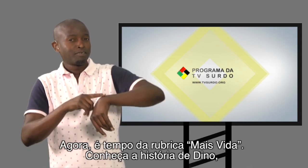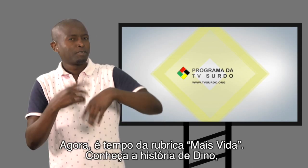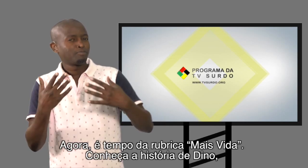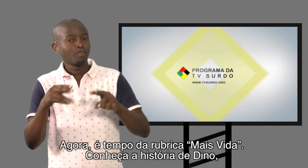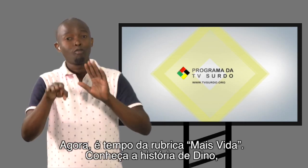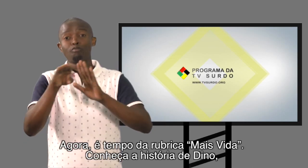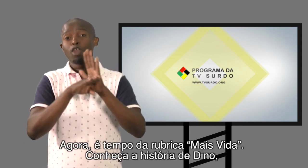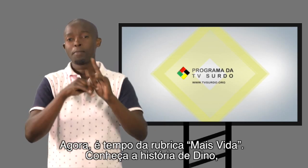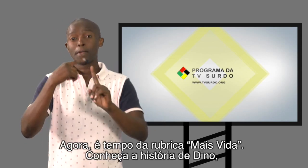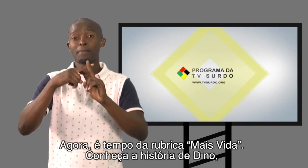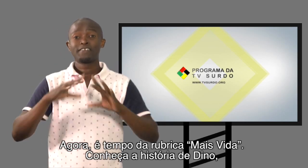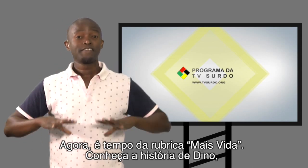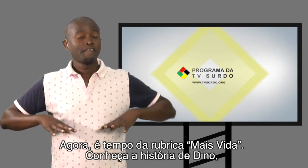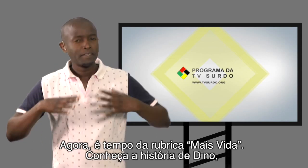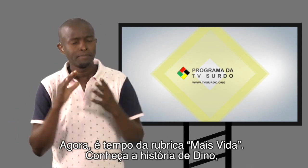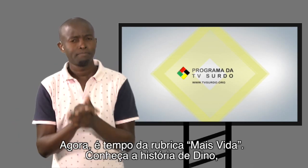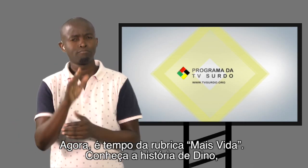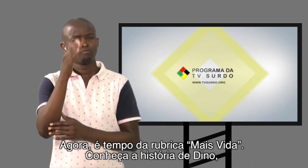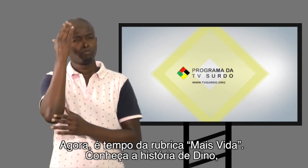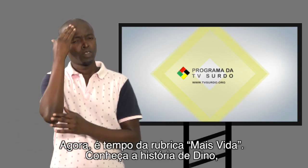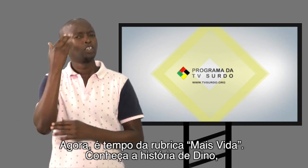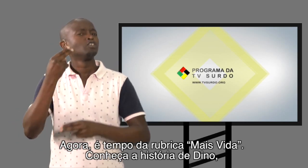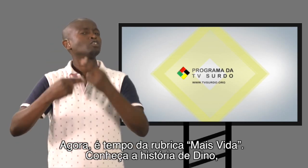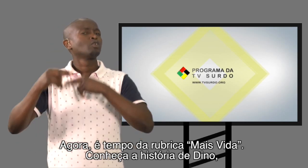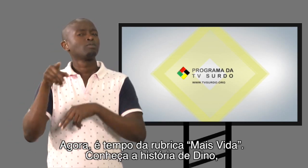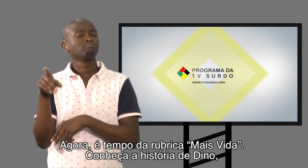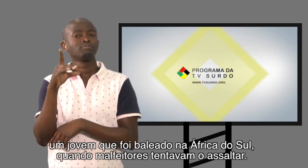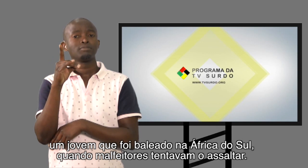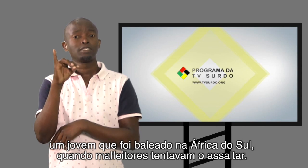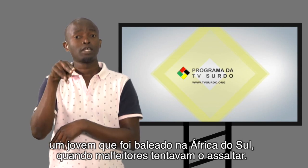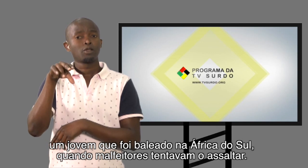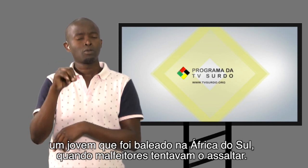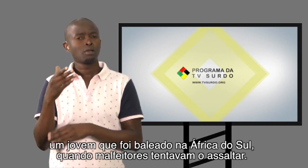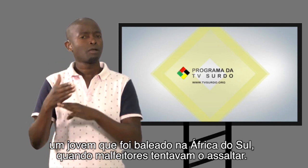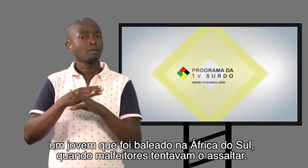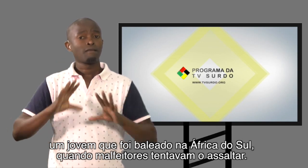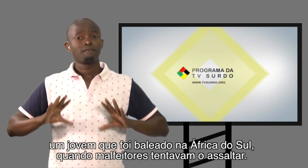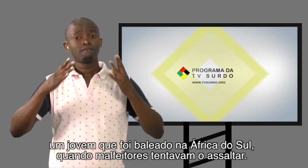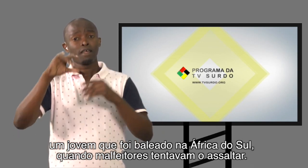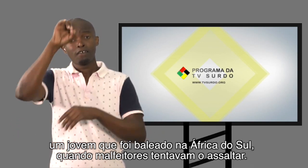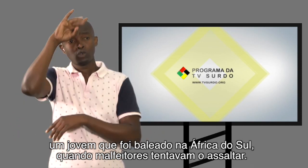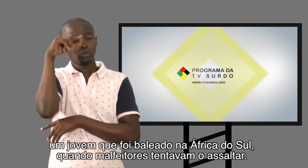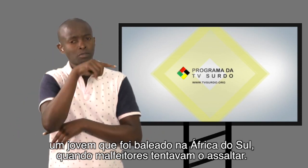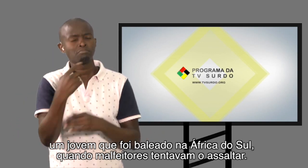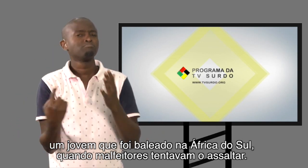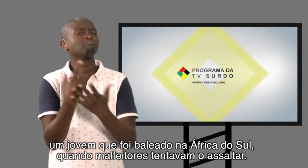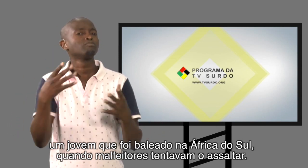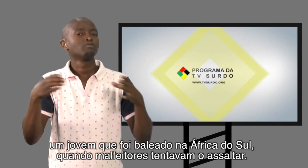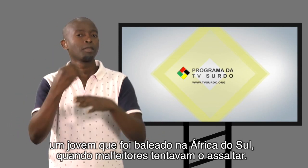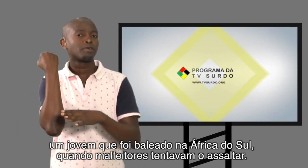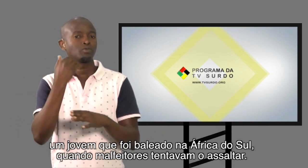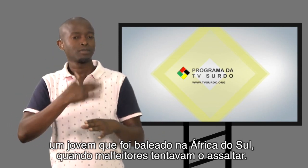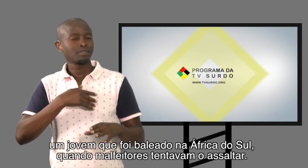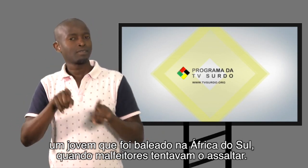agora é tempo da rubrica Mais Vida conheça a história de Guino um jovem que foi baleado na África do